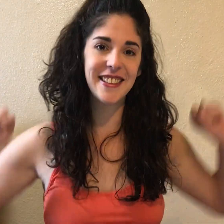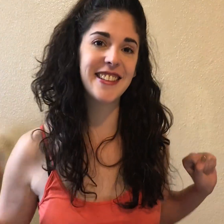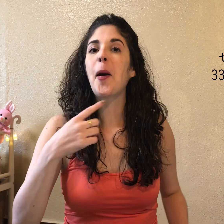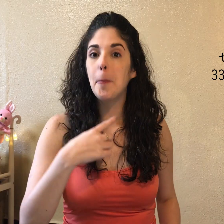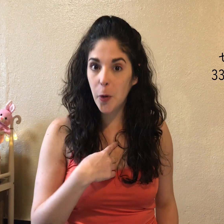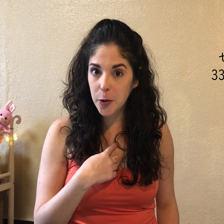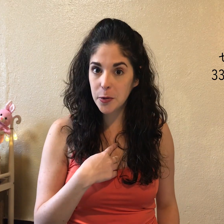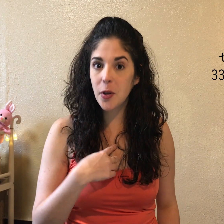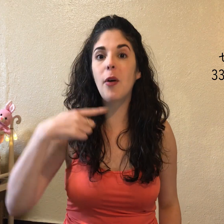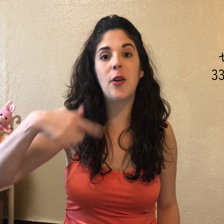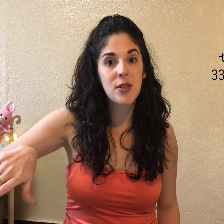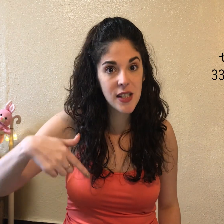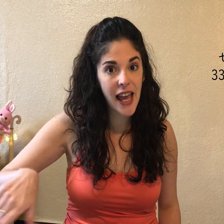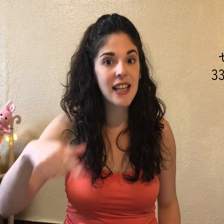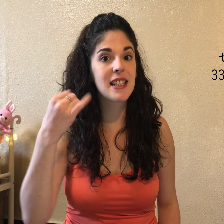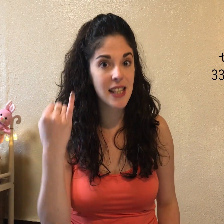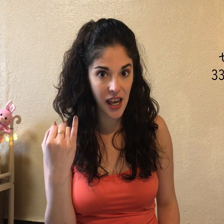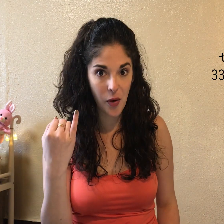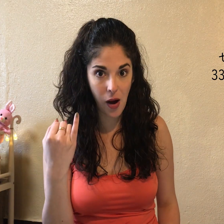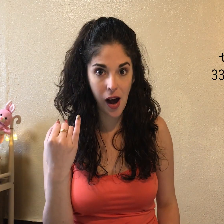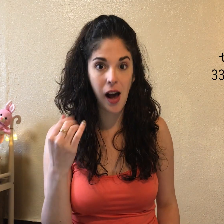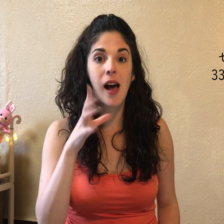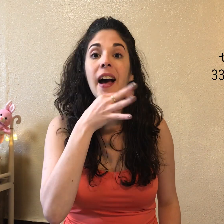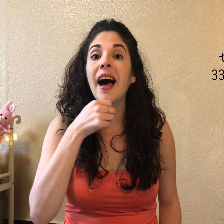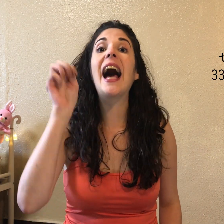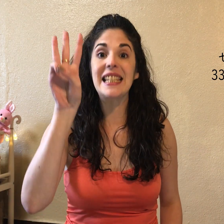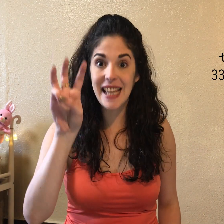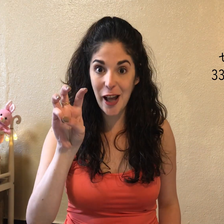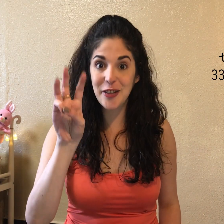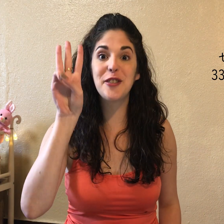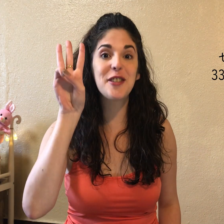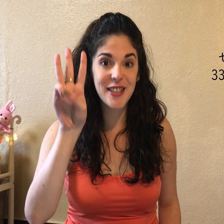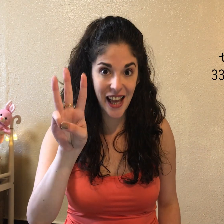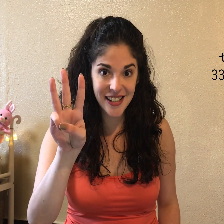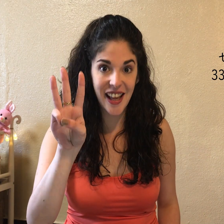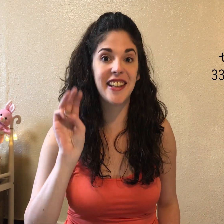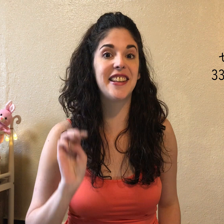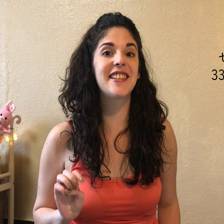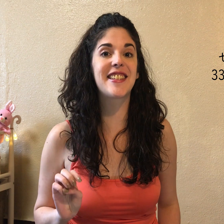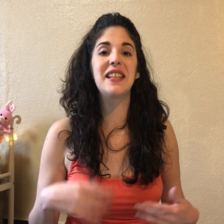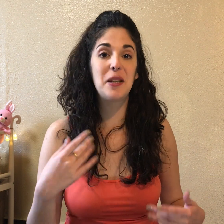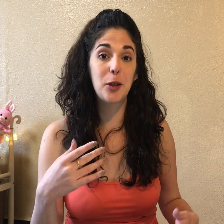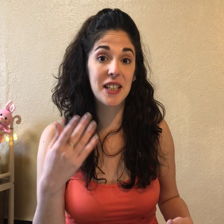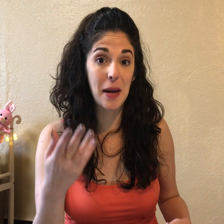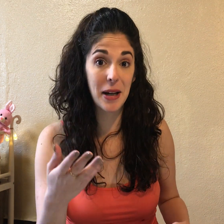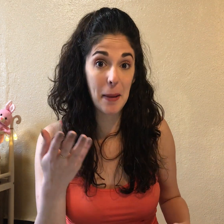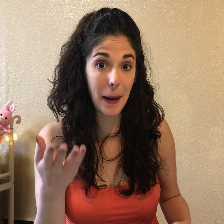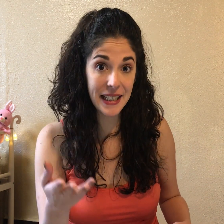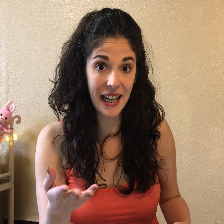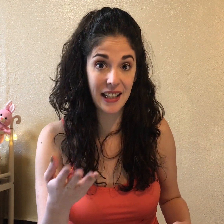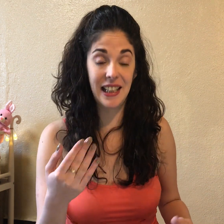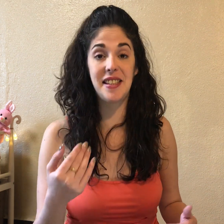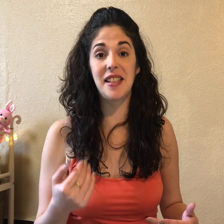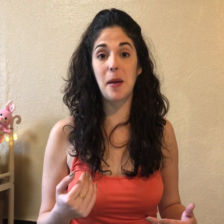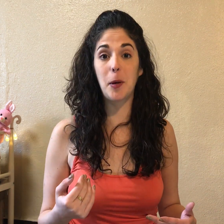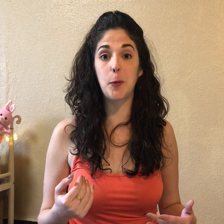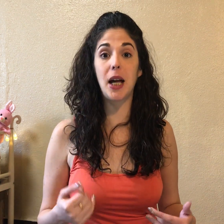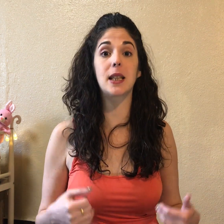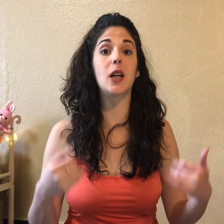Boku no sensei wa sanju san sai desu. Si vos te llamaras María y quisiese preguntarte